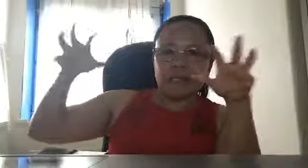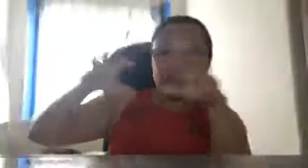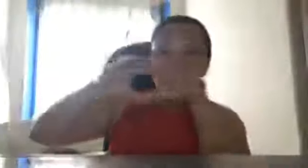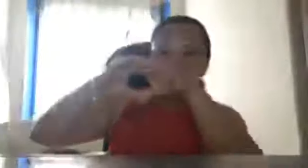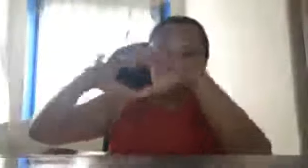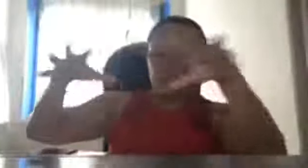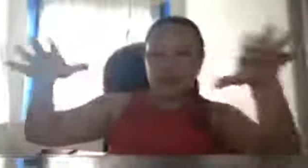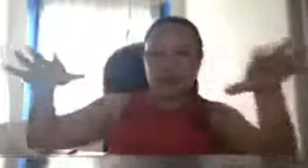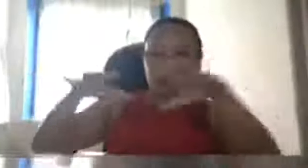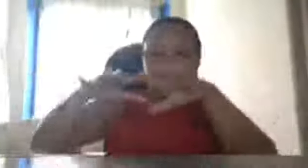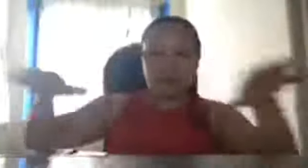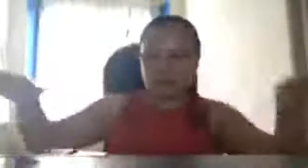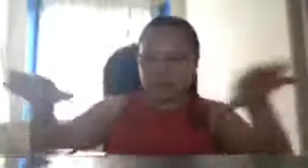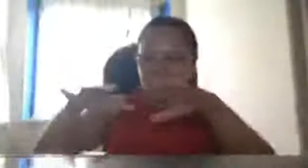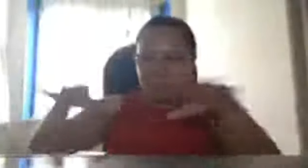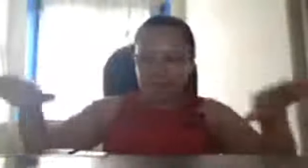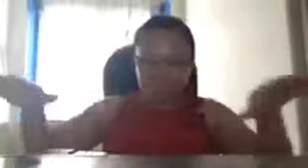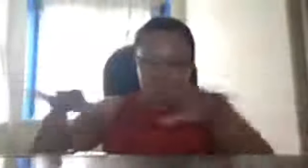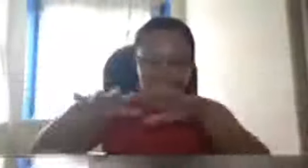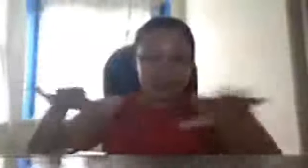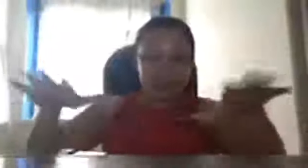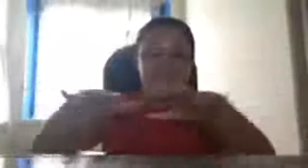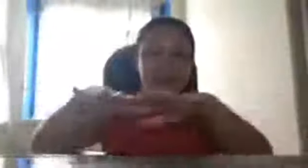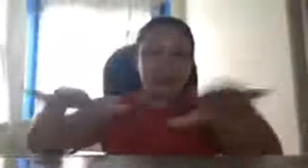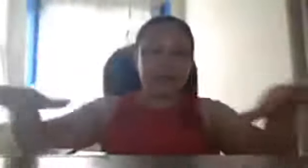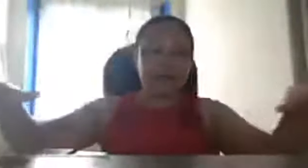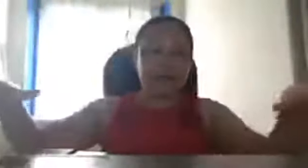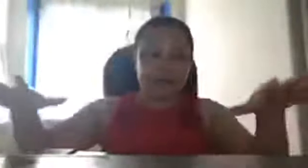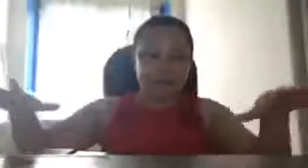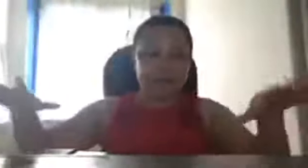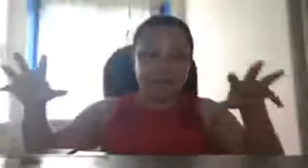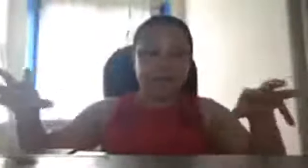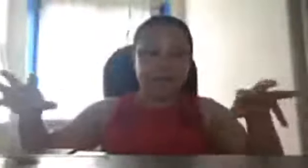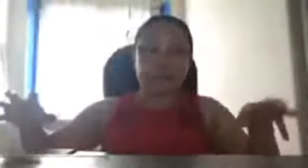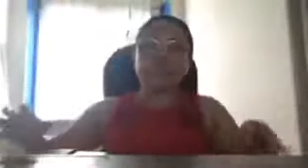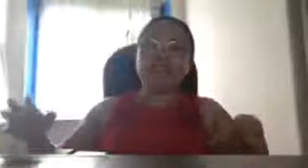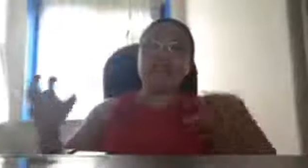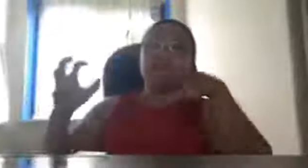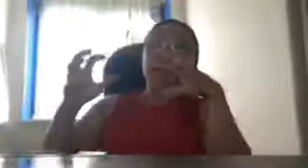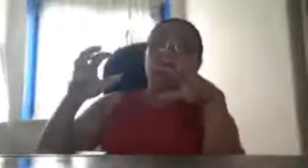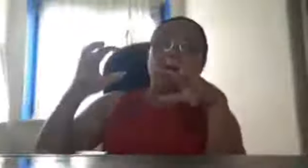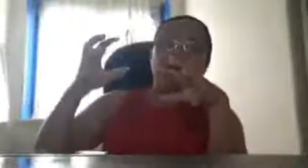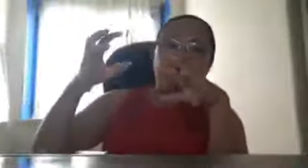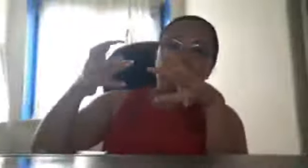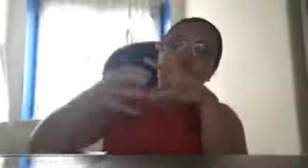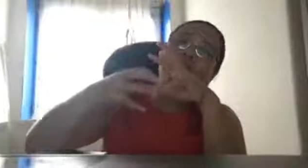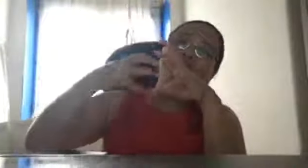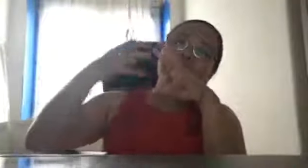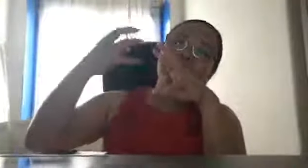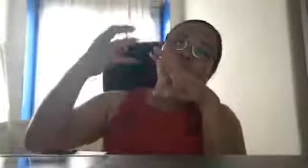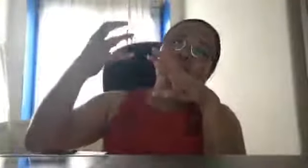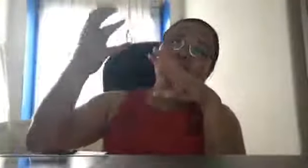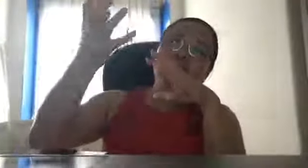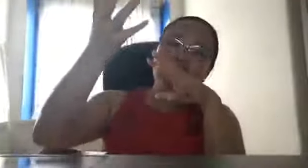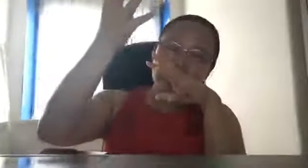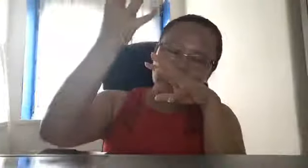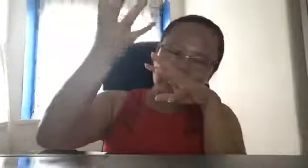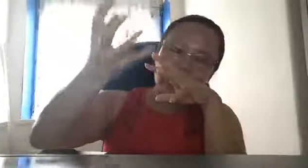detector along the land by land wala tayong mayroon tayong